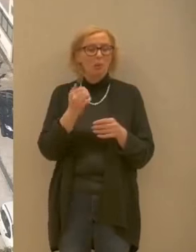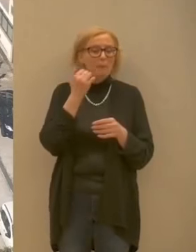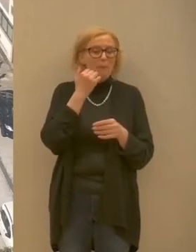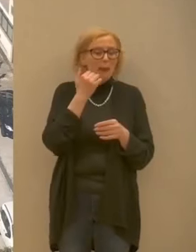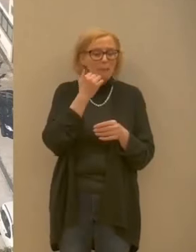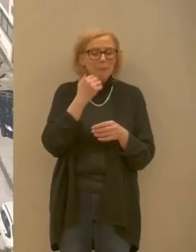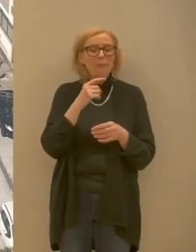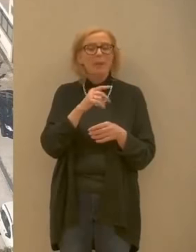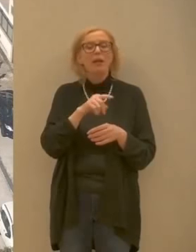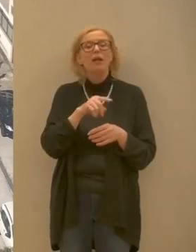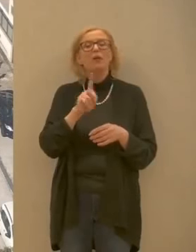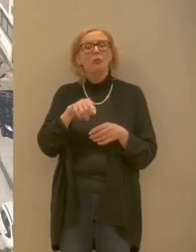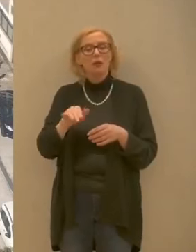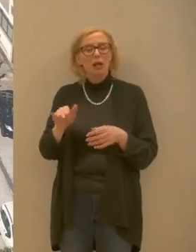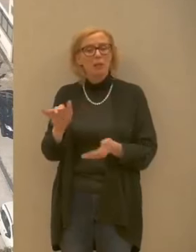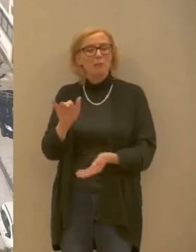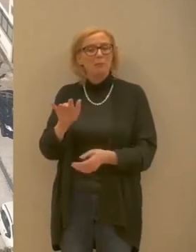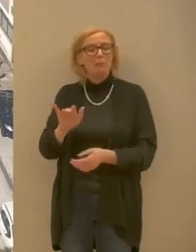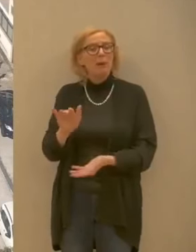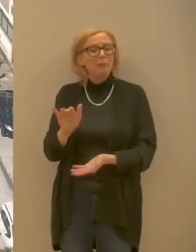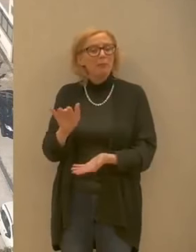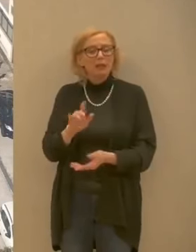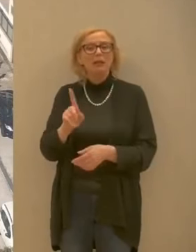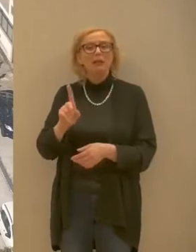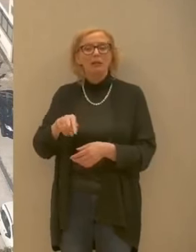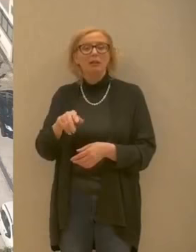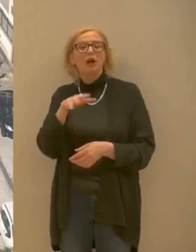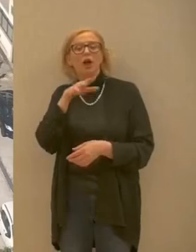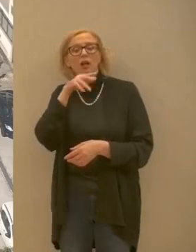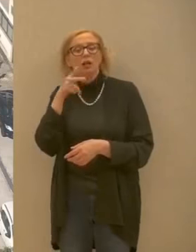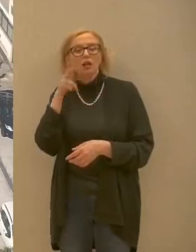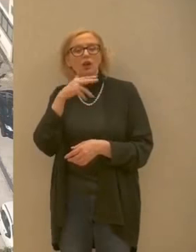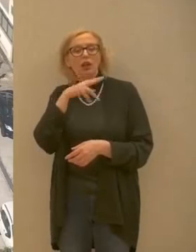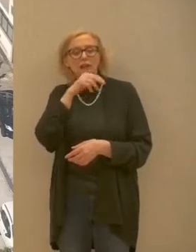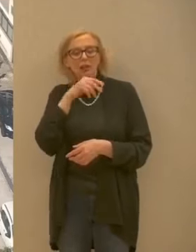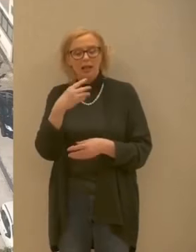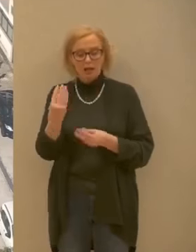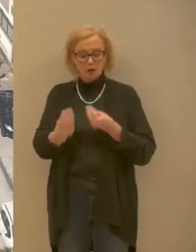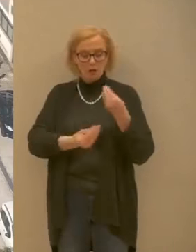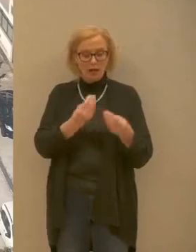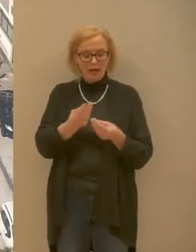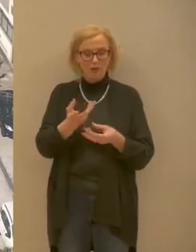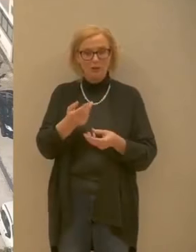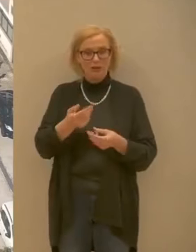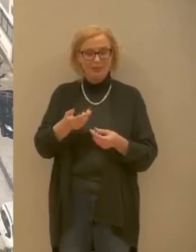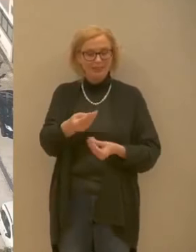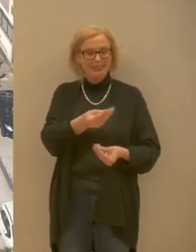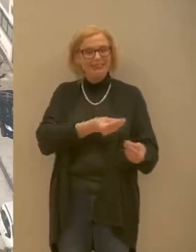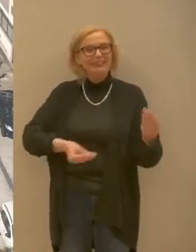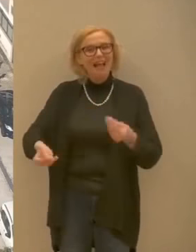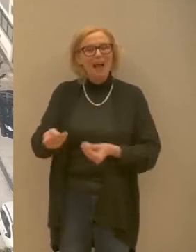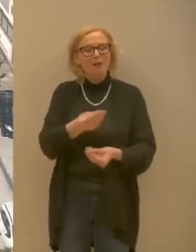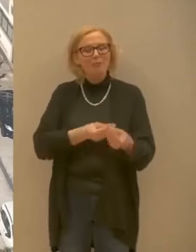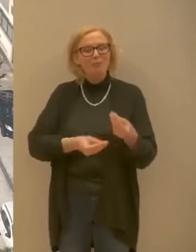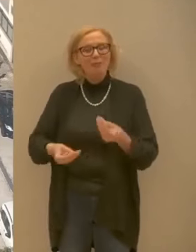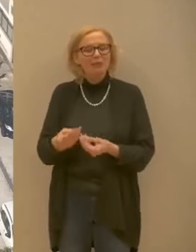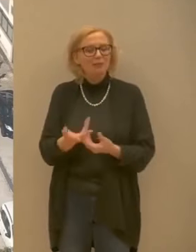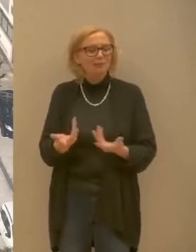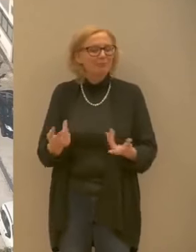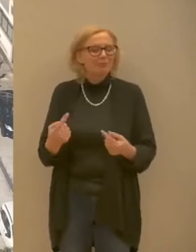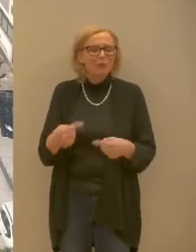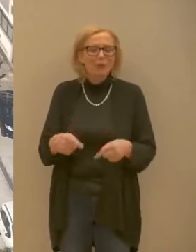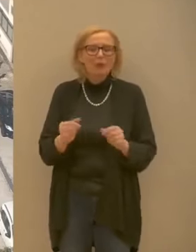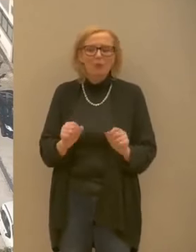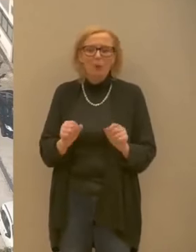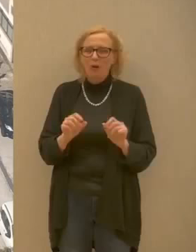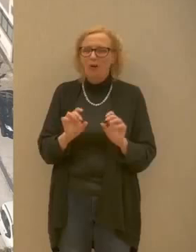vicine per i bambini che sono troppo vicini all'anziana non è che si stanno scambiando giocattoli e altre attività che chiaramente consentono una